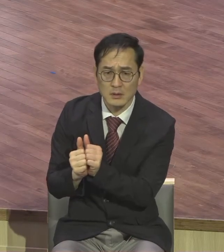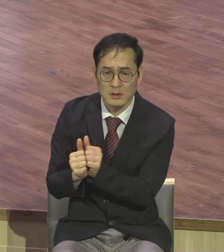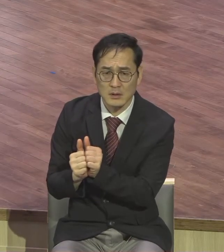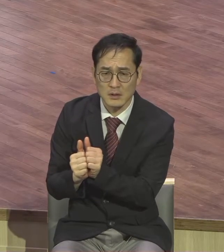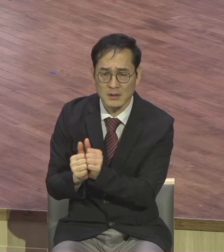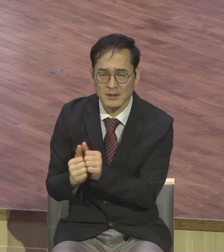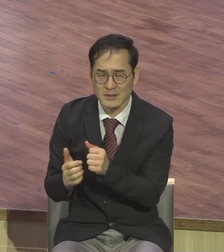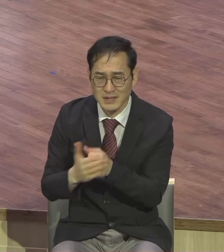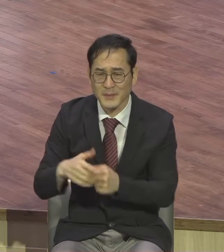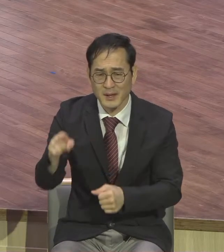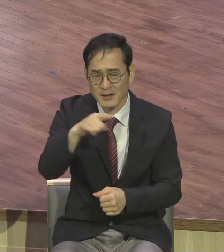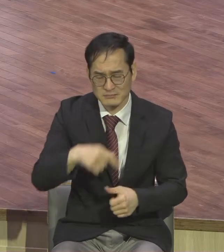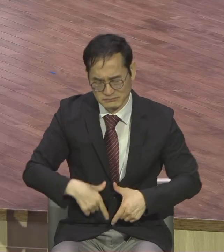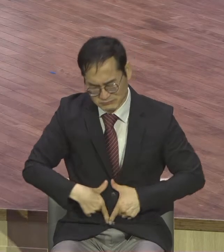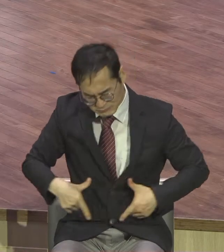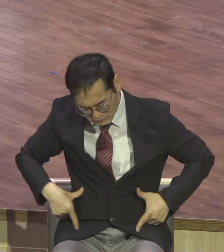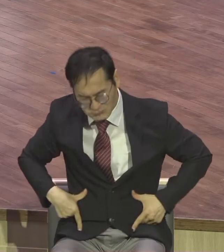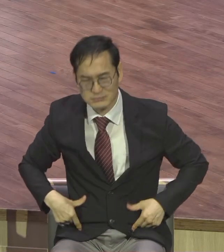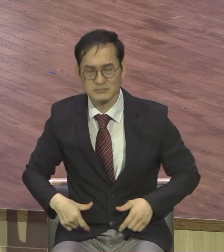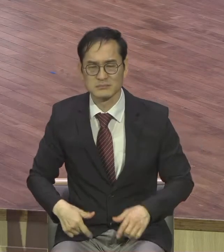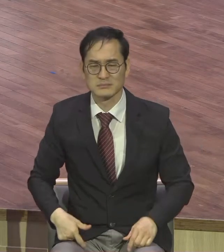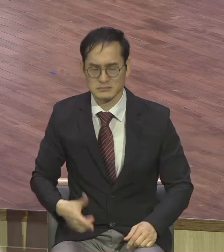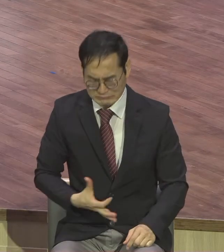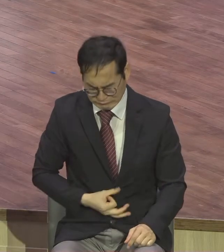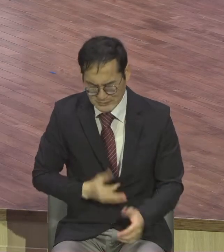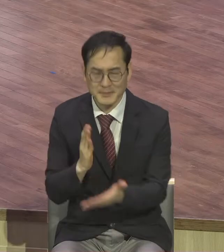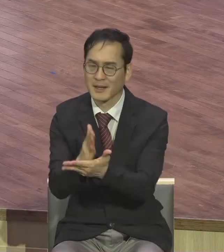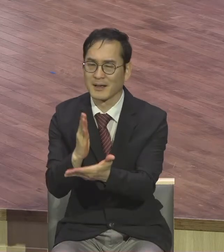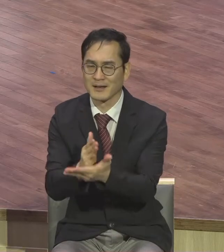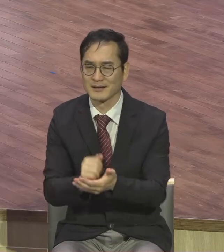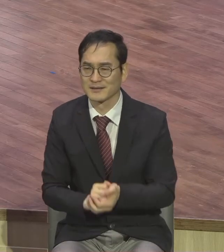졸듯이 하나님은 구만리 장충에 계시는 것처럼